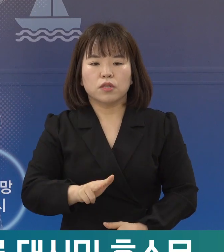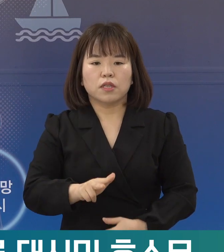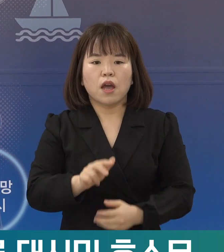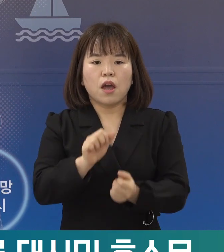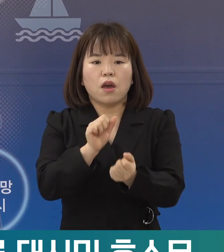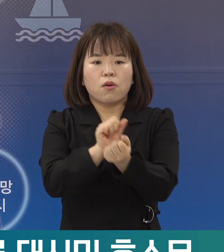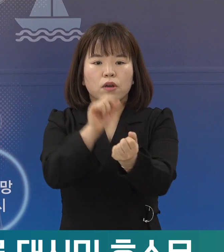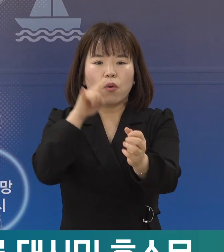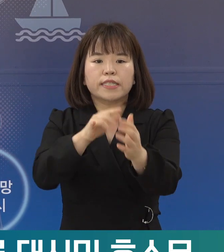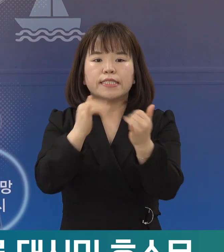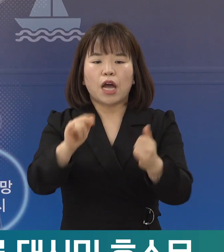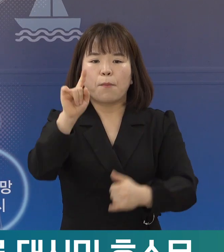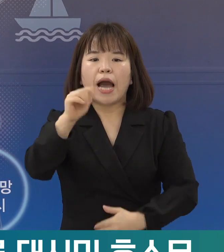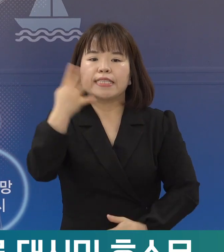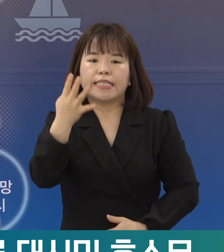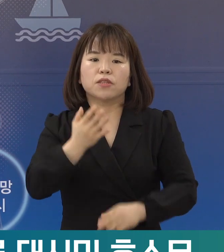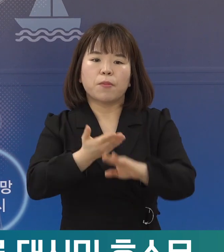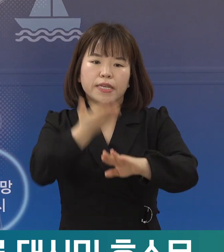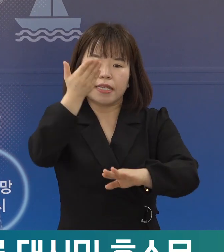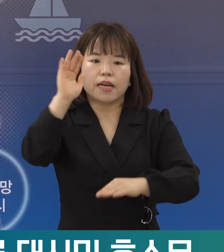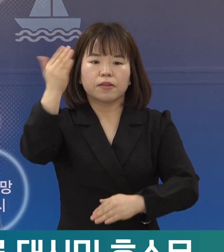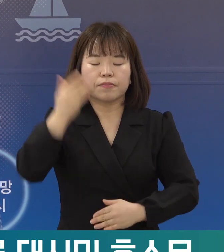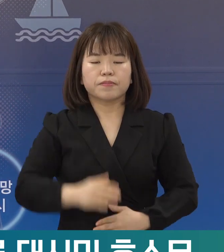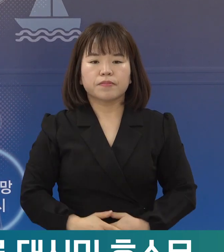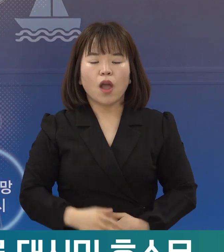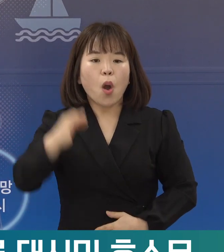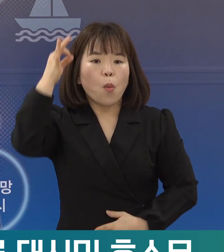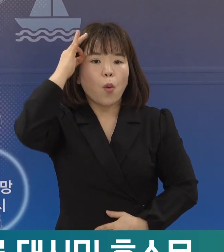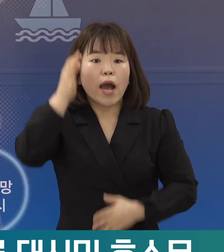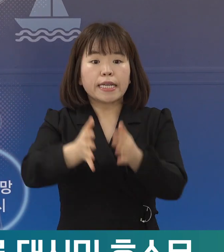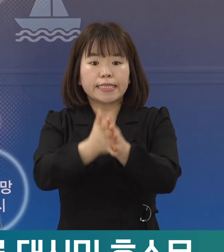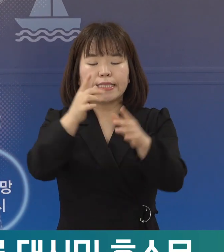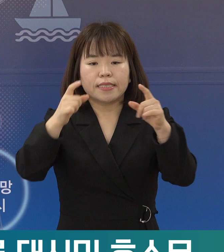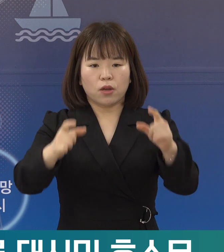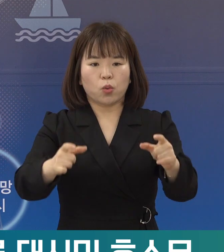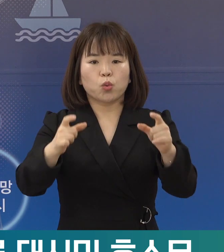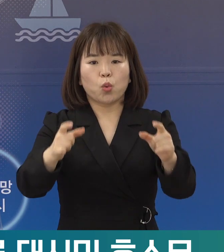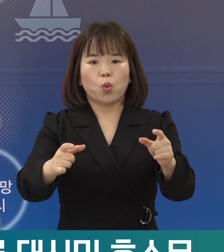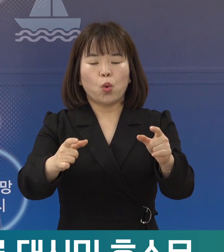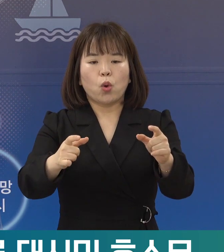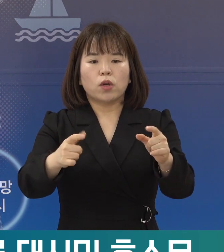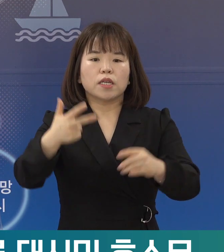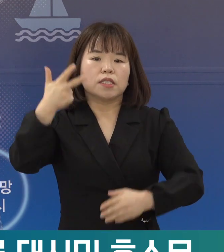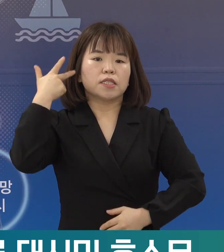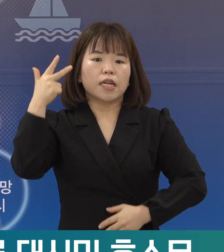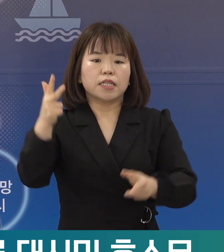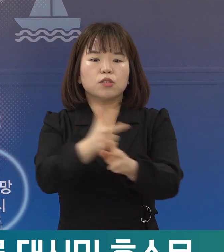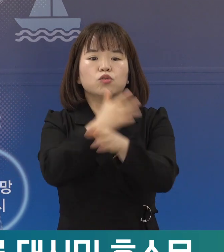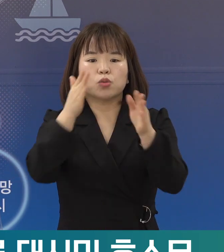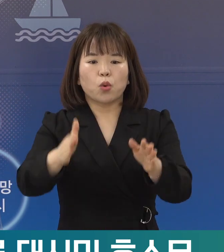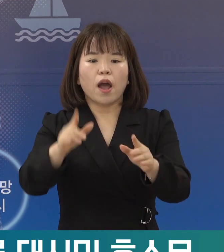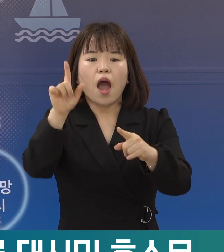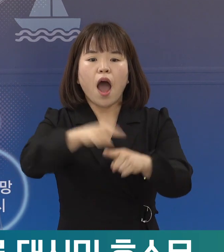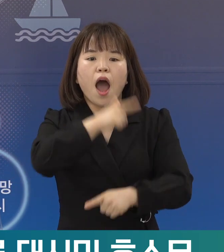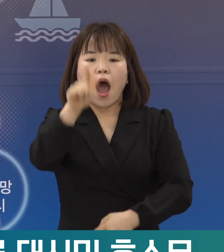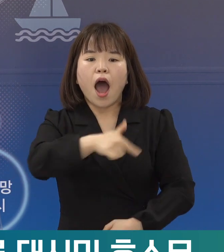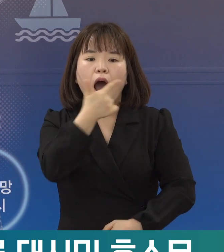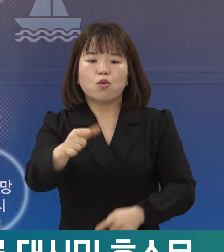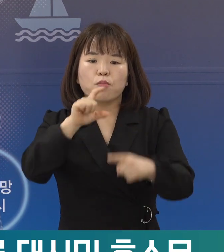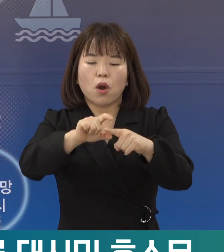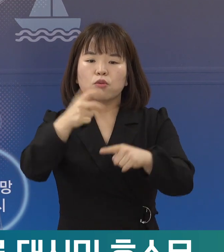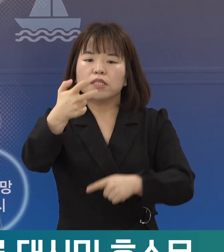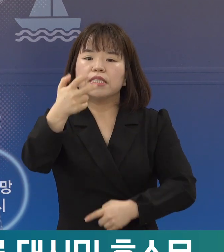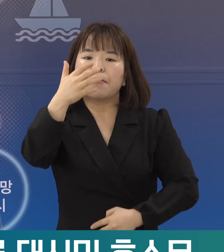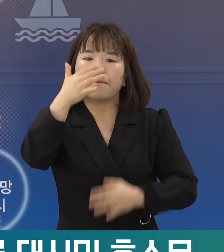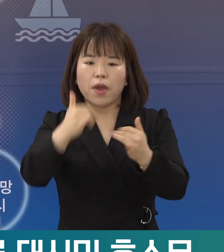1만 4천 명이 넘고 있습니다. 우리 포항시도 지난 일주일 동안 일일 평균 70여 명의